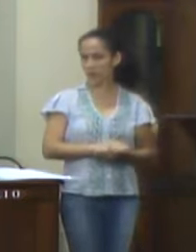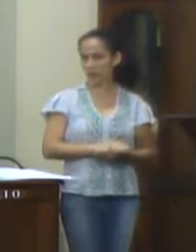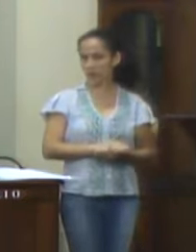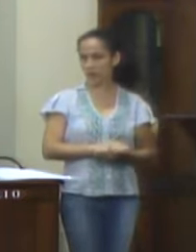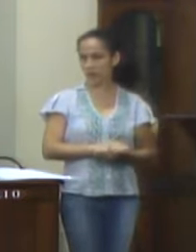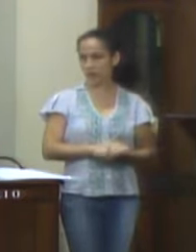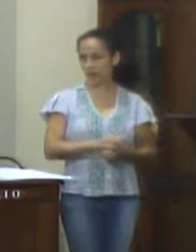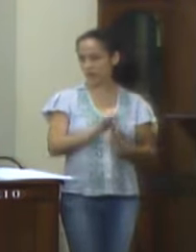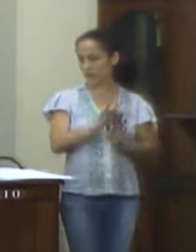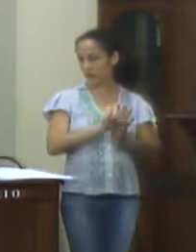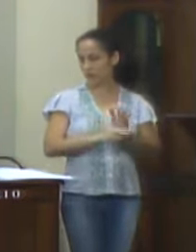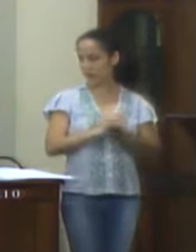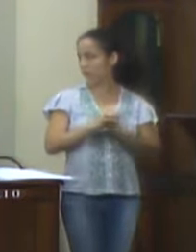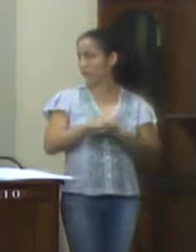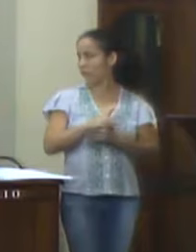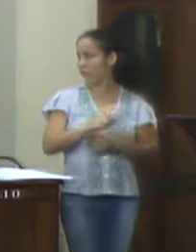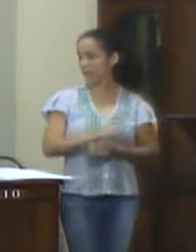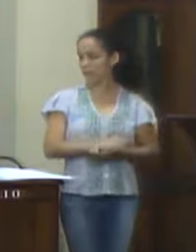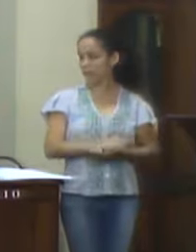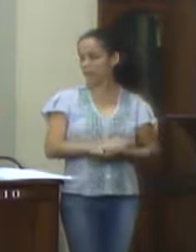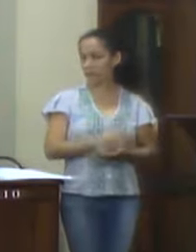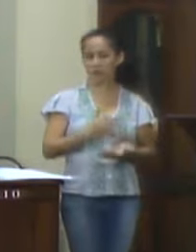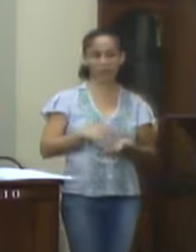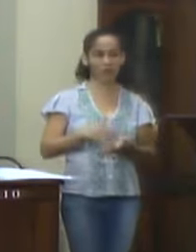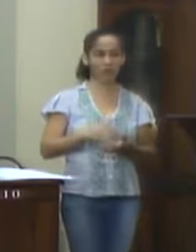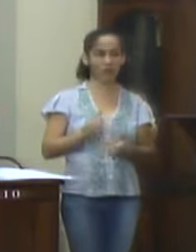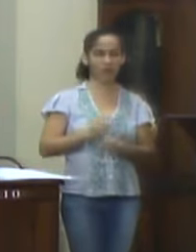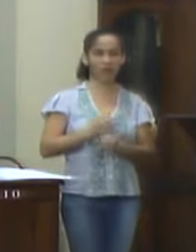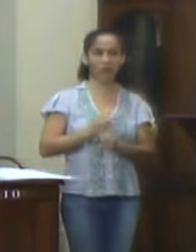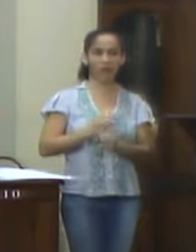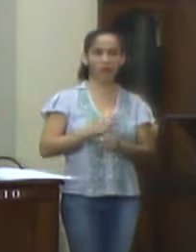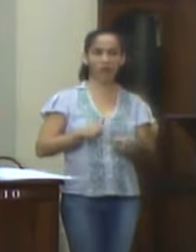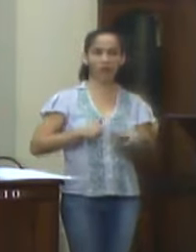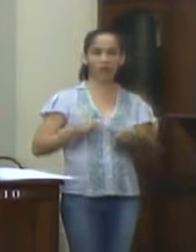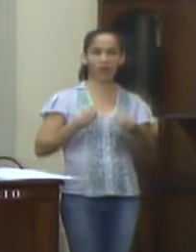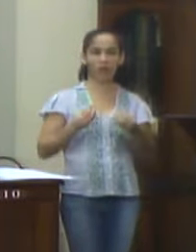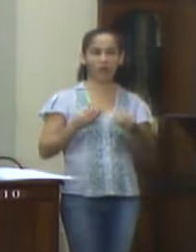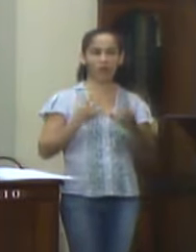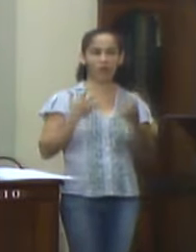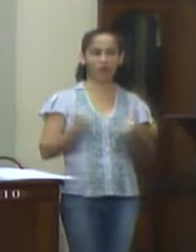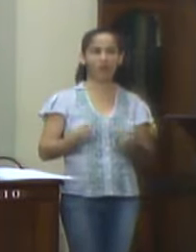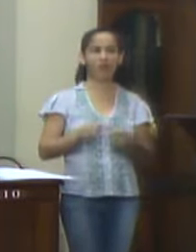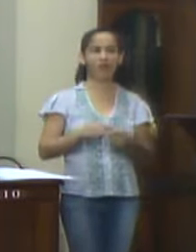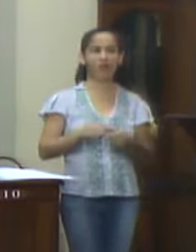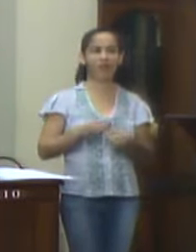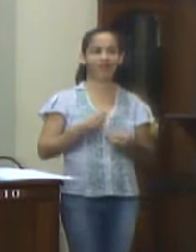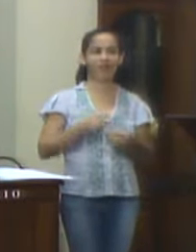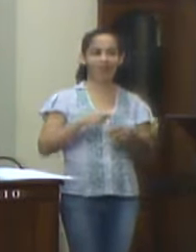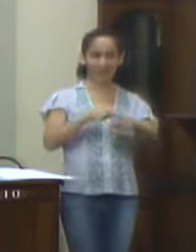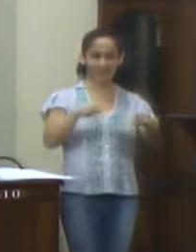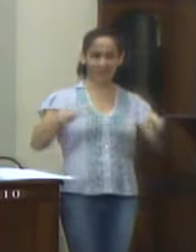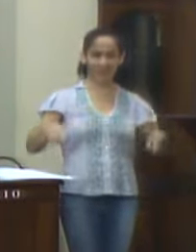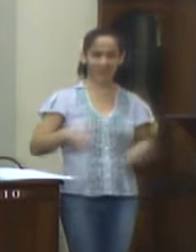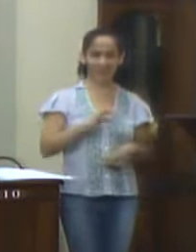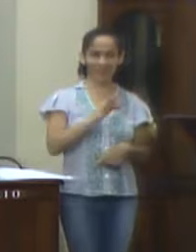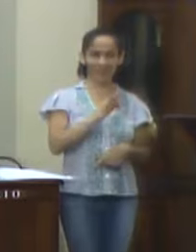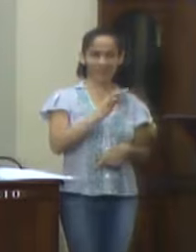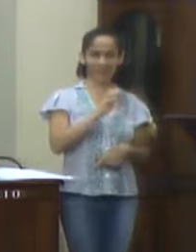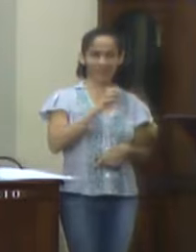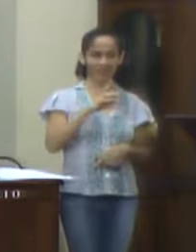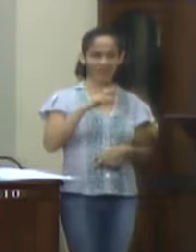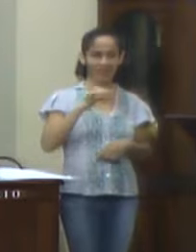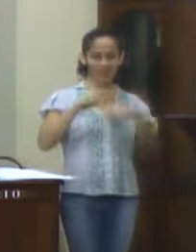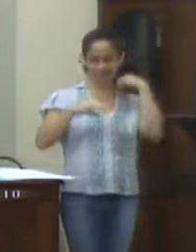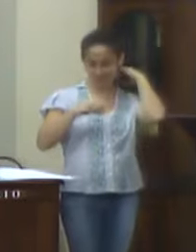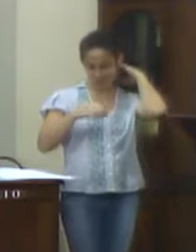texto da emenda, Secretaria de Obras e Planejamento Urbano, Aquisição de Terreno para Atender o Colégio Municipal de Pedro